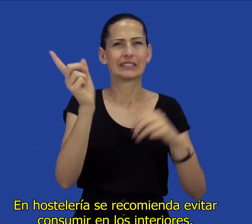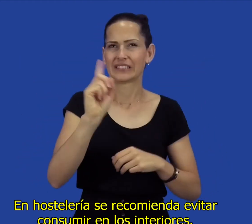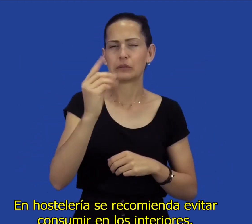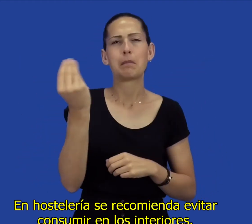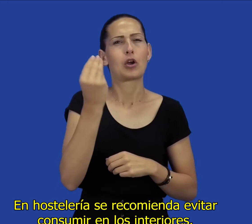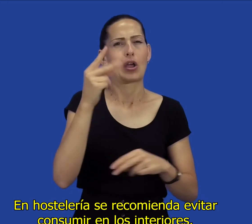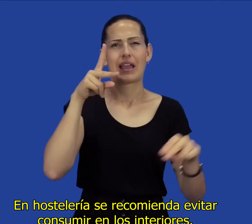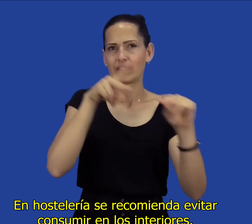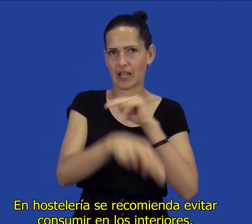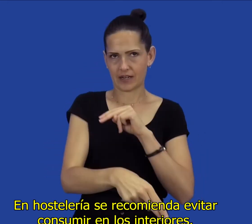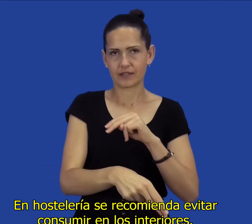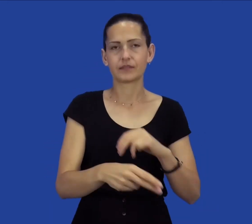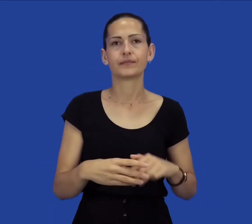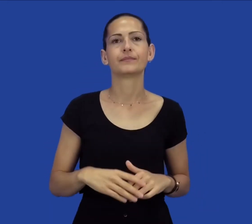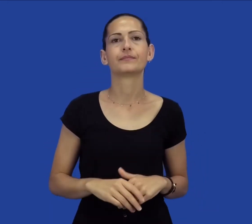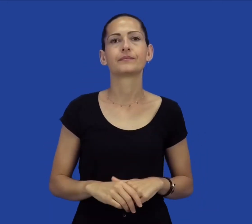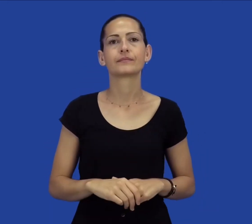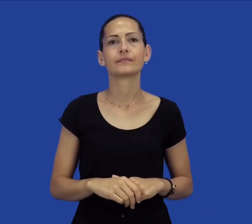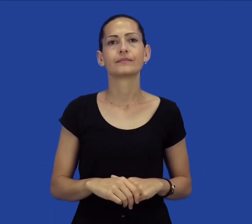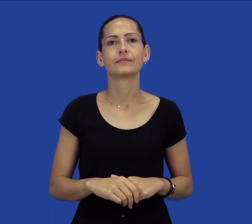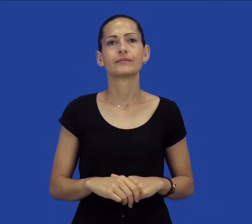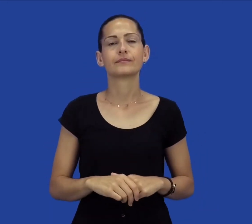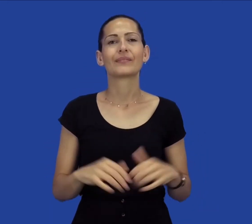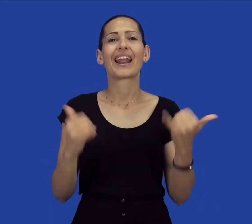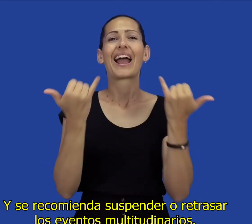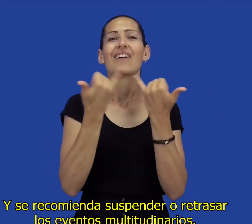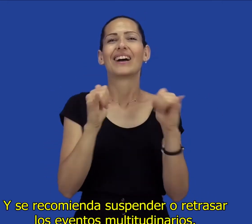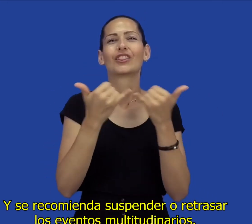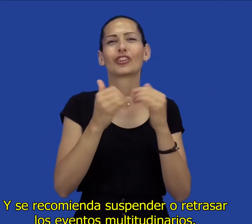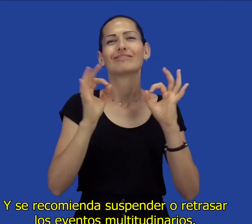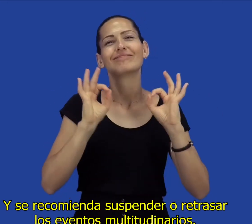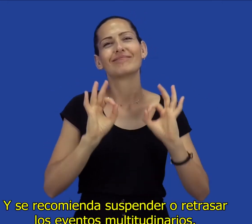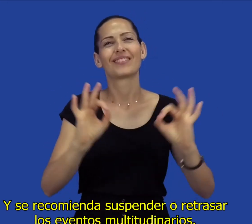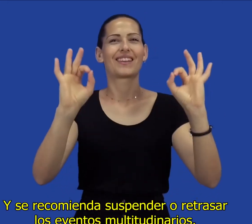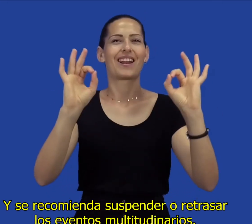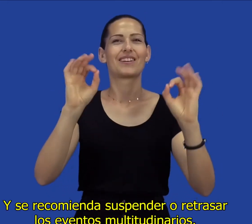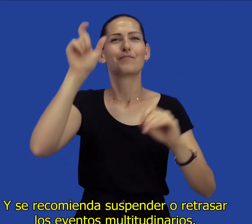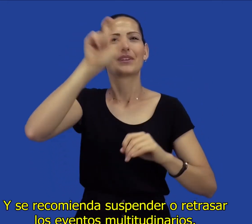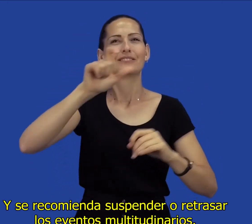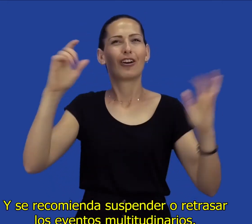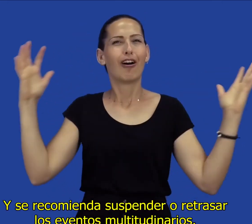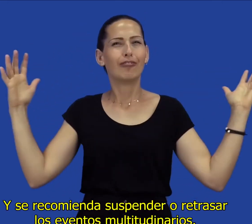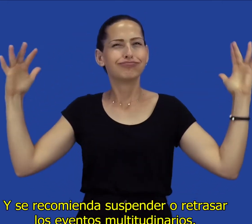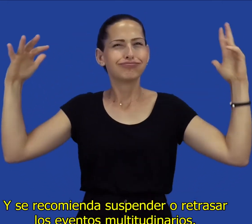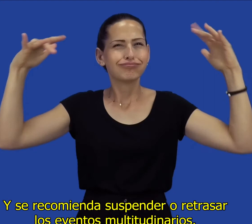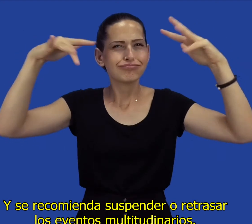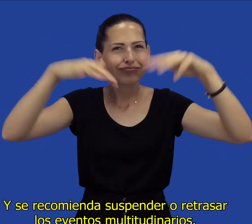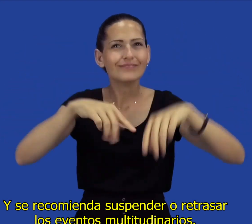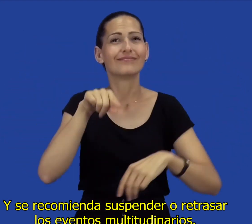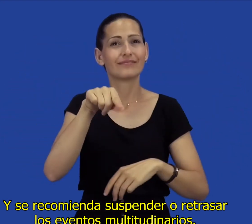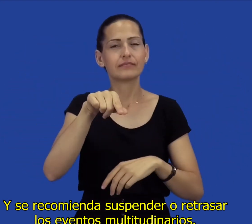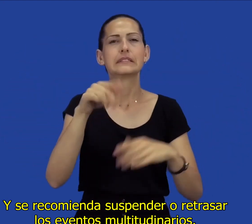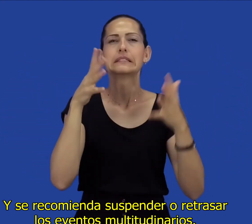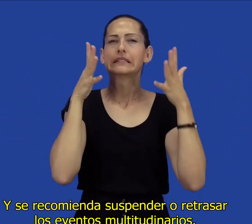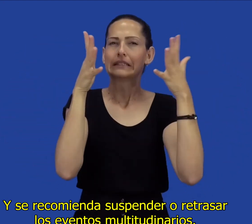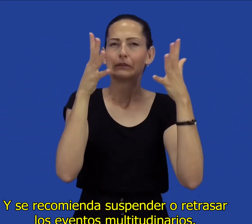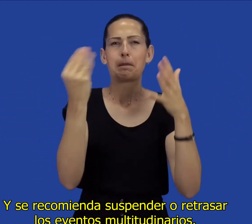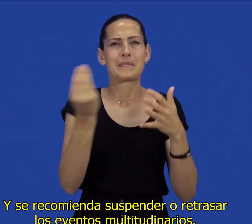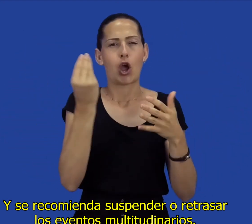evitar consumir en los interiores y se recomienda suspender o